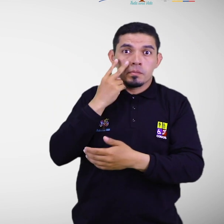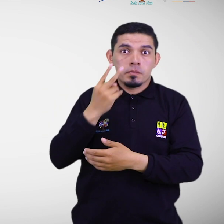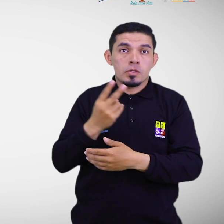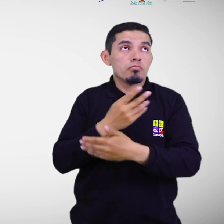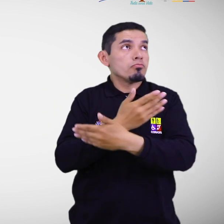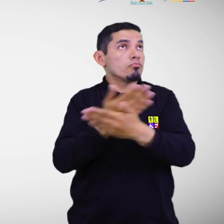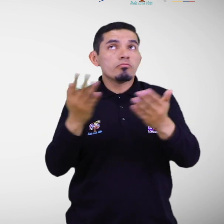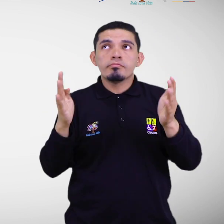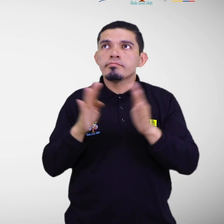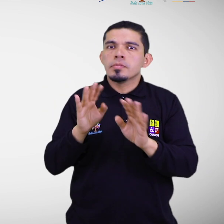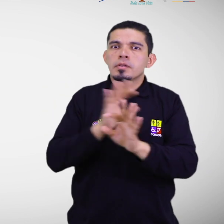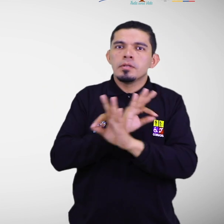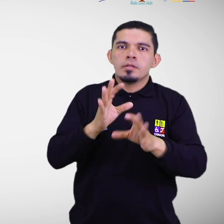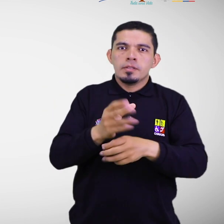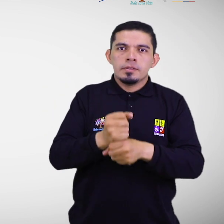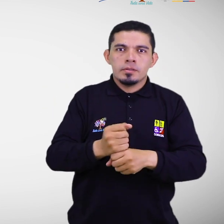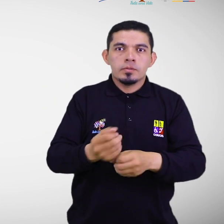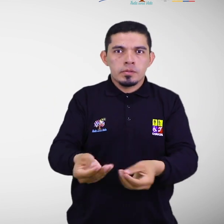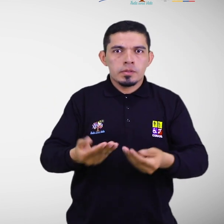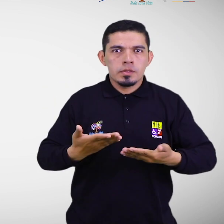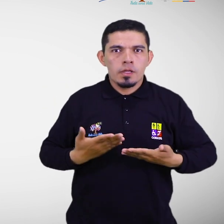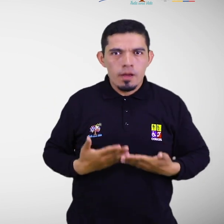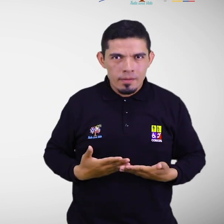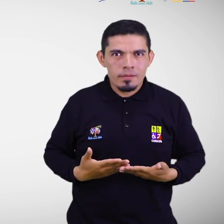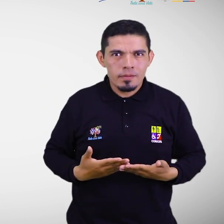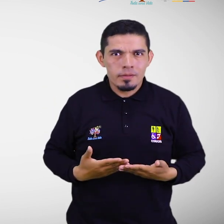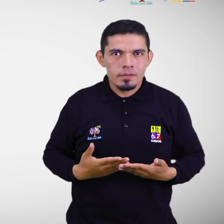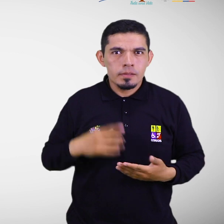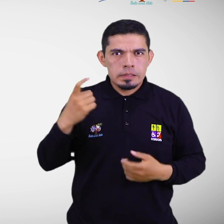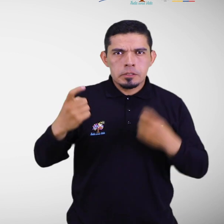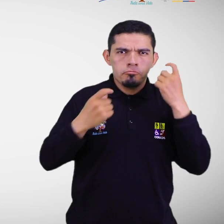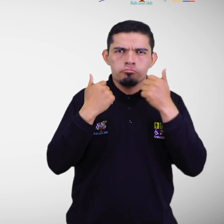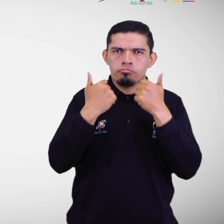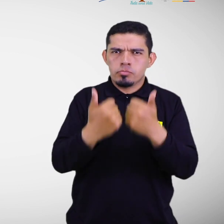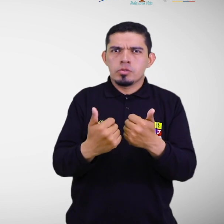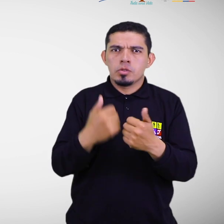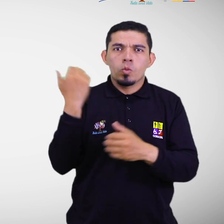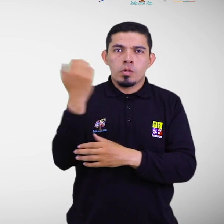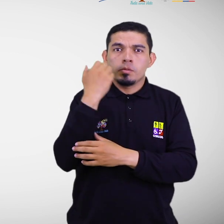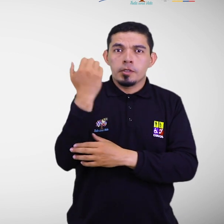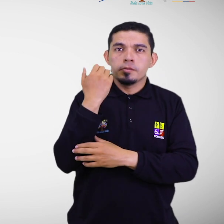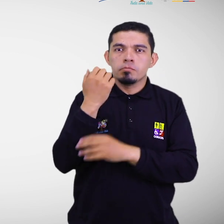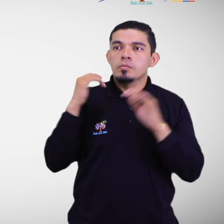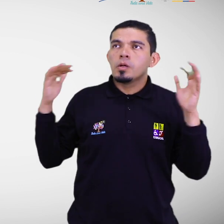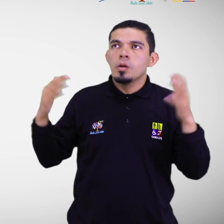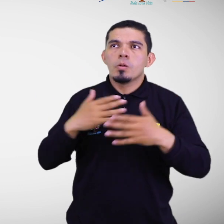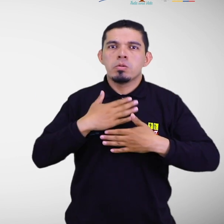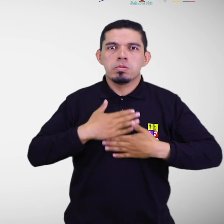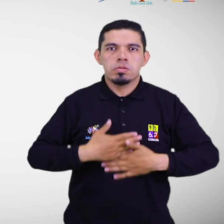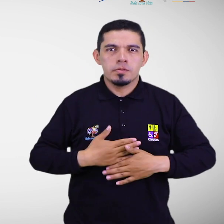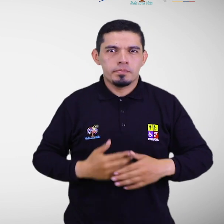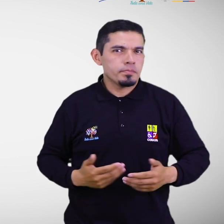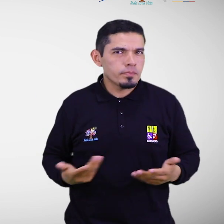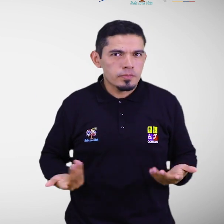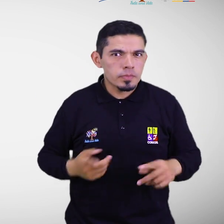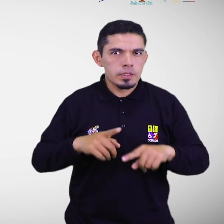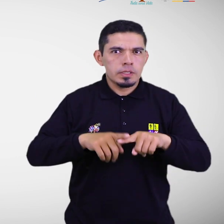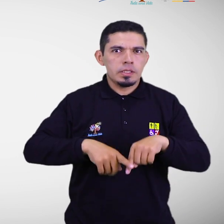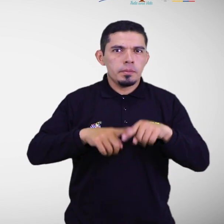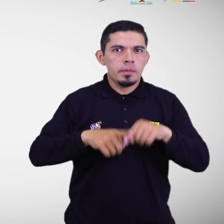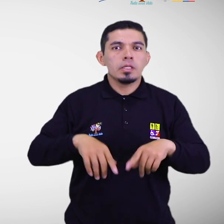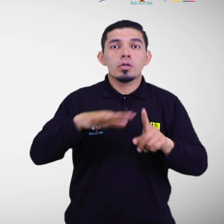Que proporcione seguridad razonable frente a una emergencia. Esto dependerá de las siguientes condiciones.